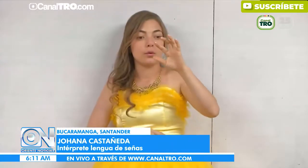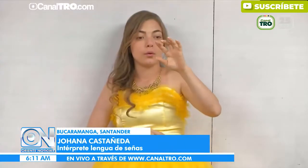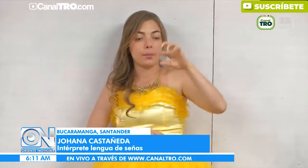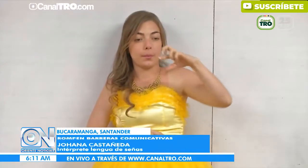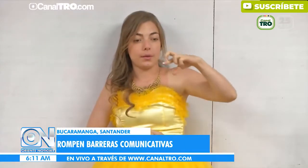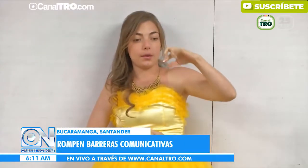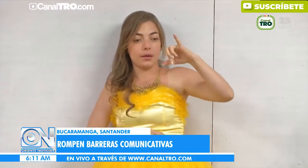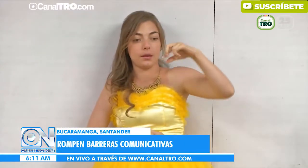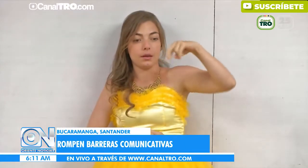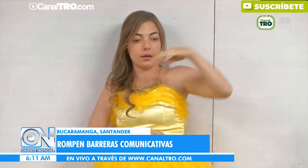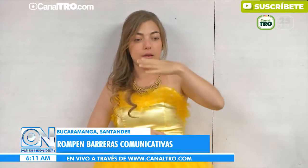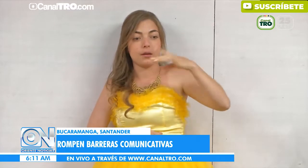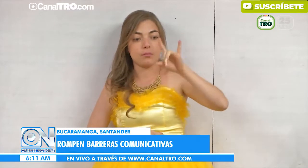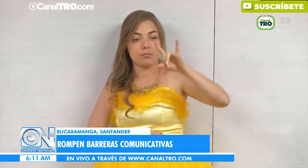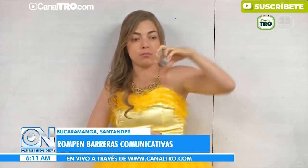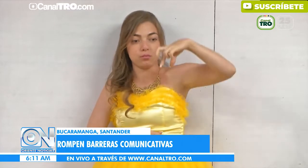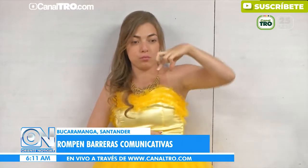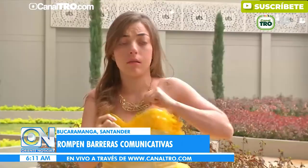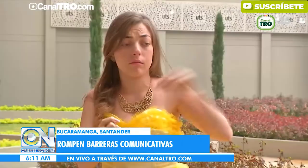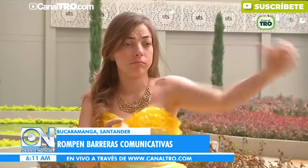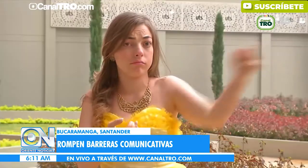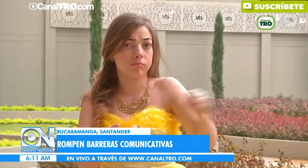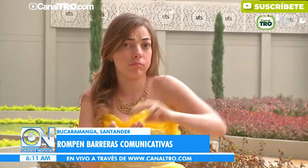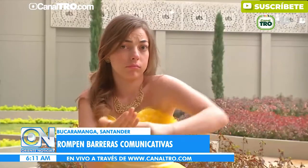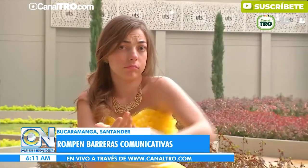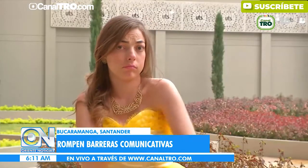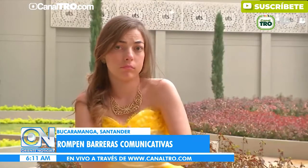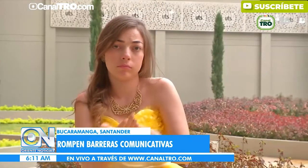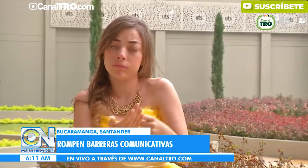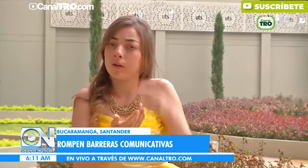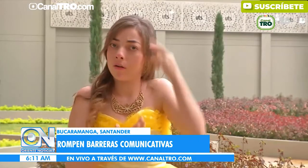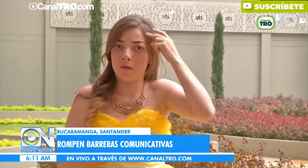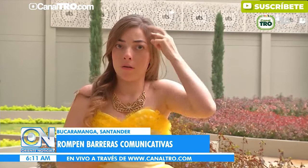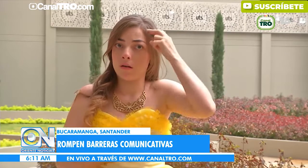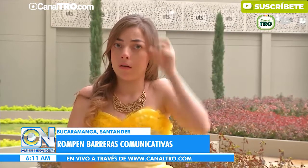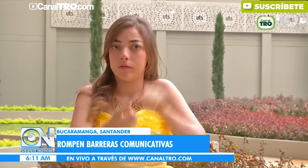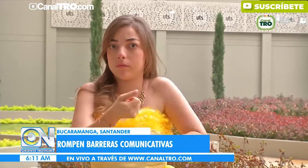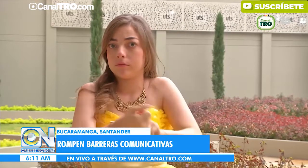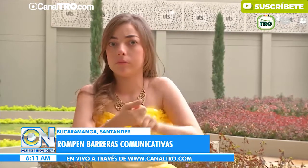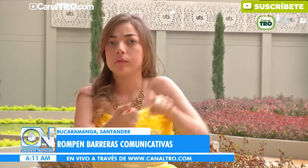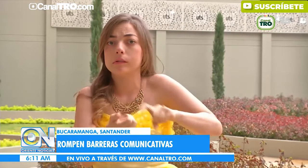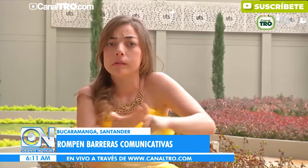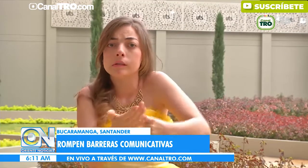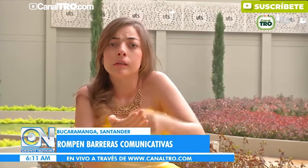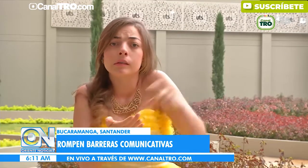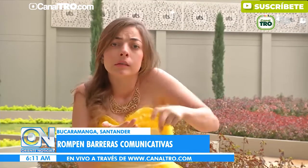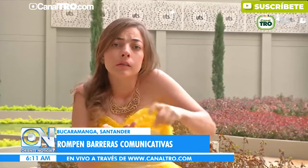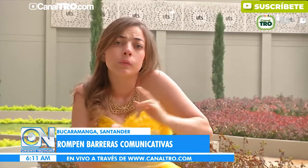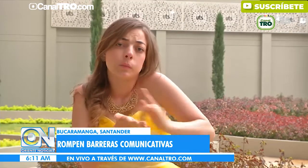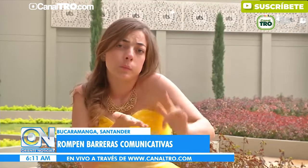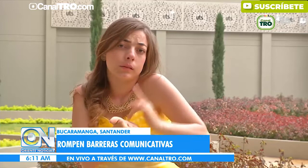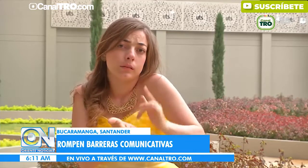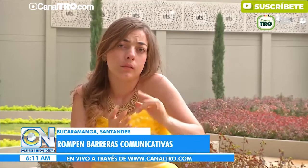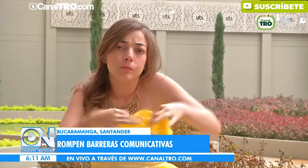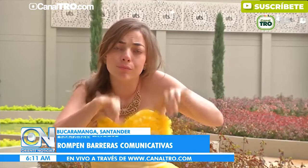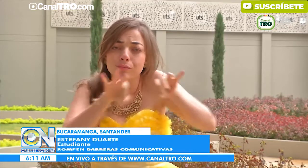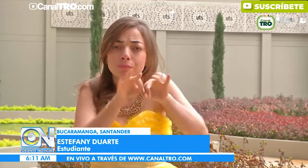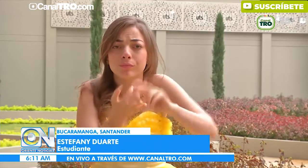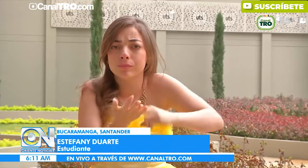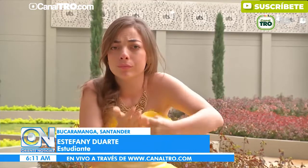final, ellas son las más agradecidas. Apoyar a las personas sordas, contratando a los intérpretes